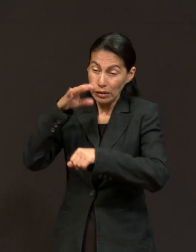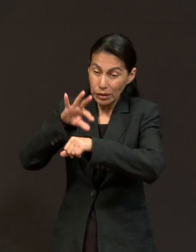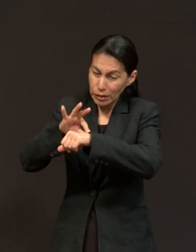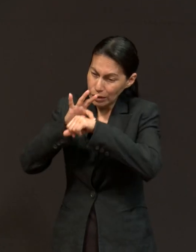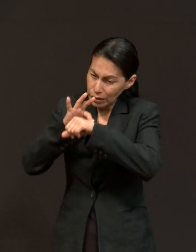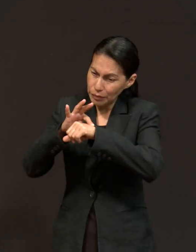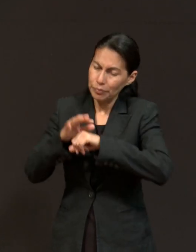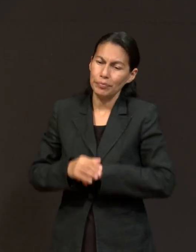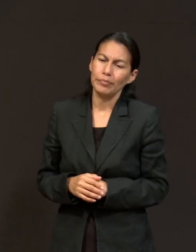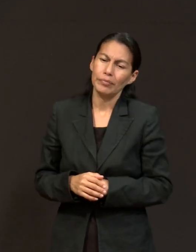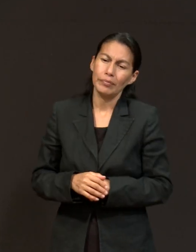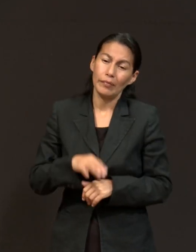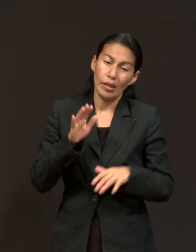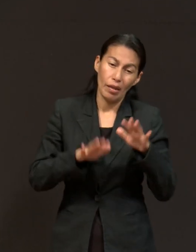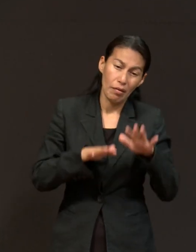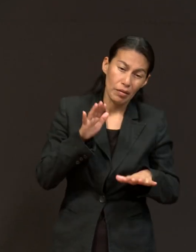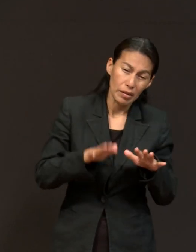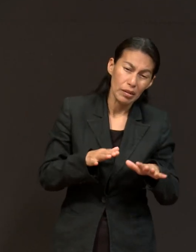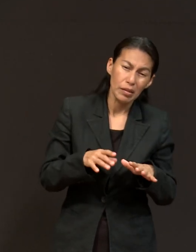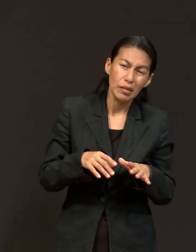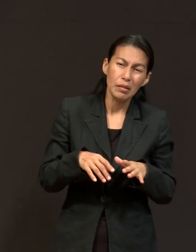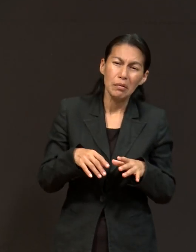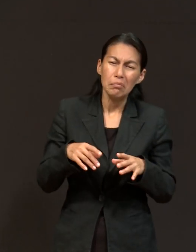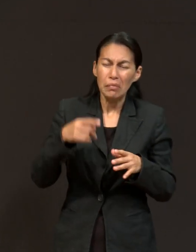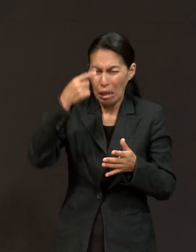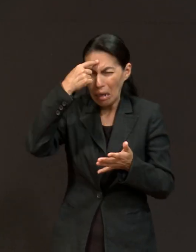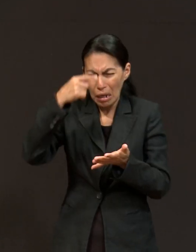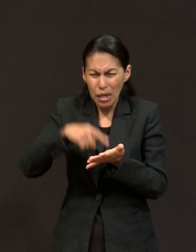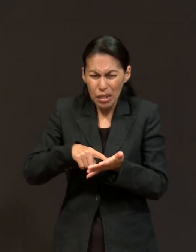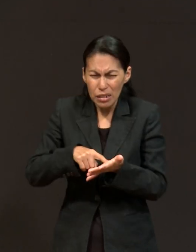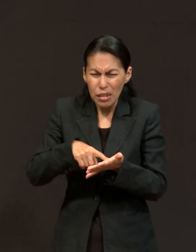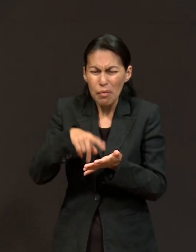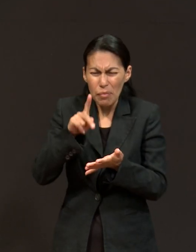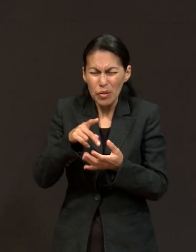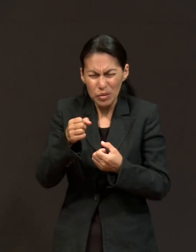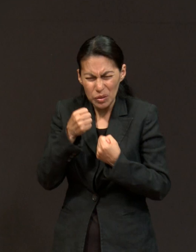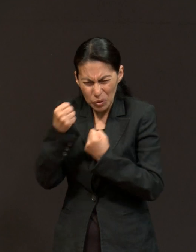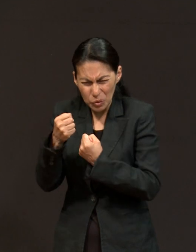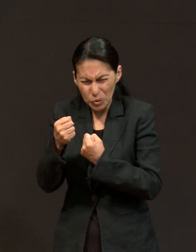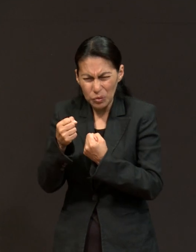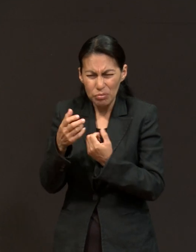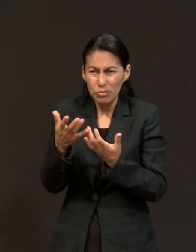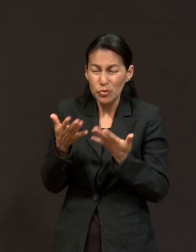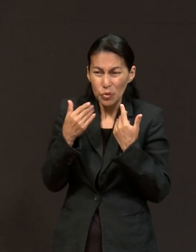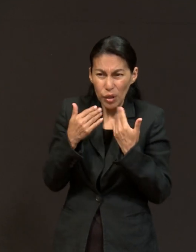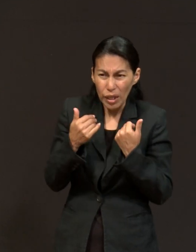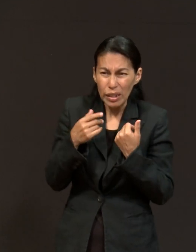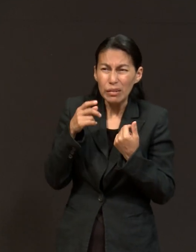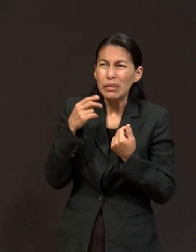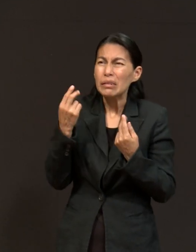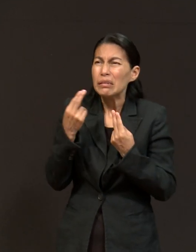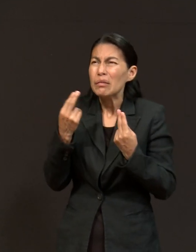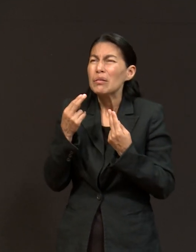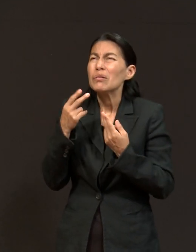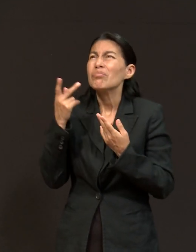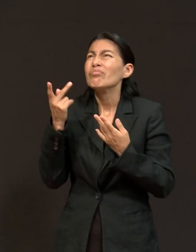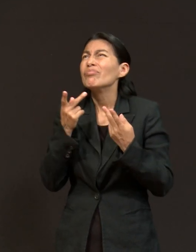cuestiones, cuestionando lo que crees. Y entonces es bueno porque da un paso a saber cómo es nuestra